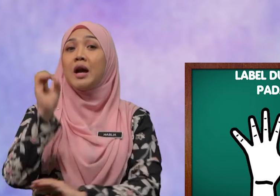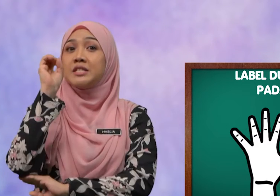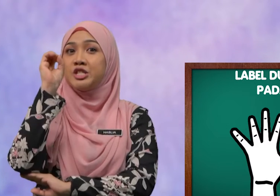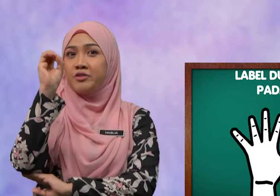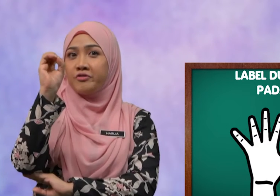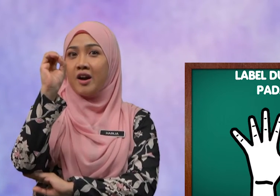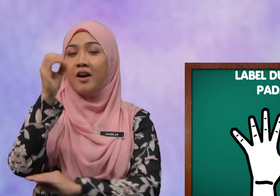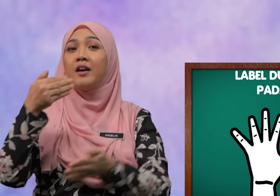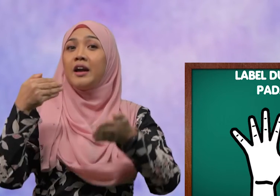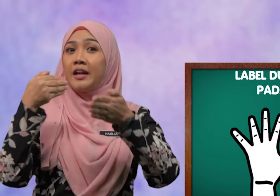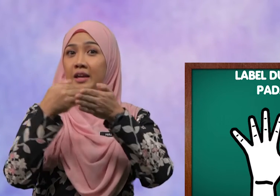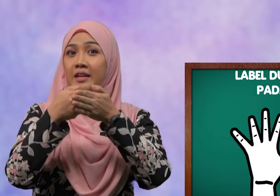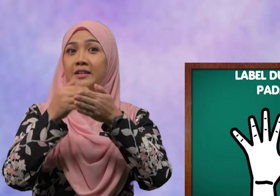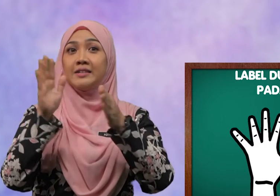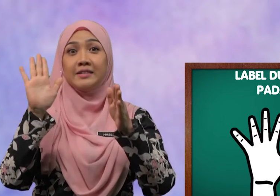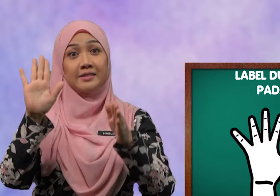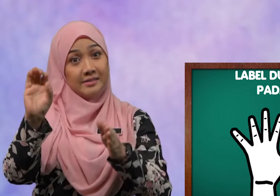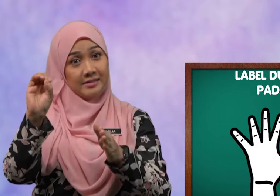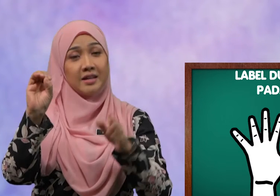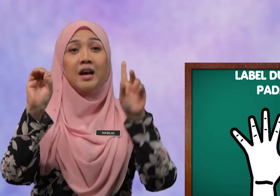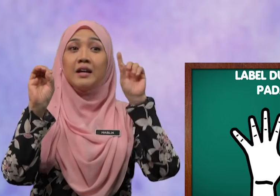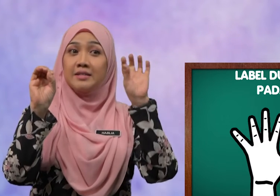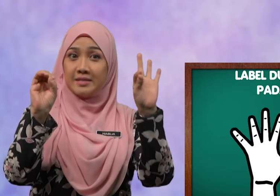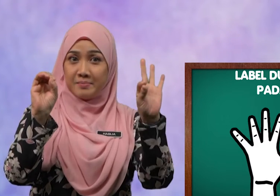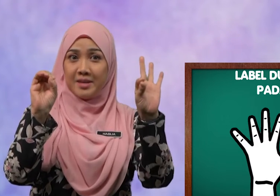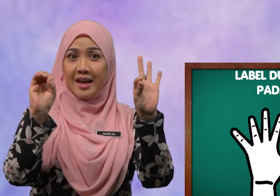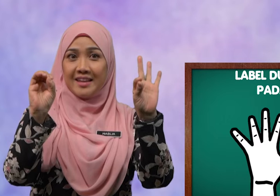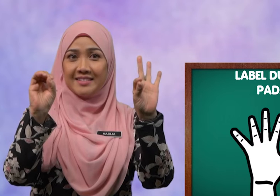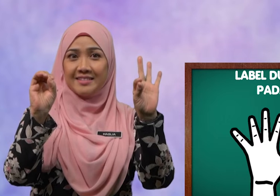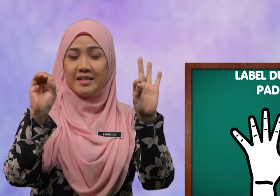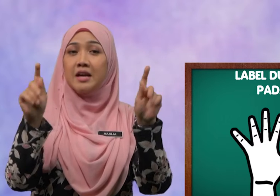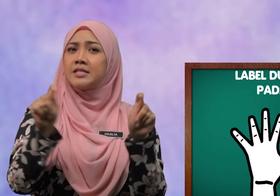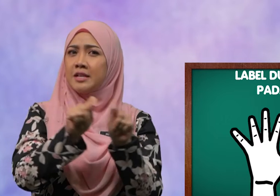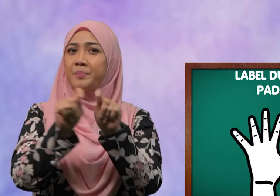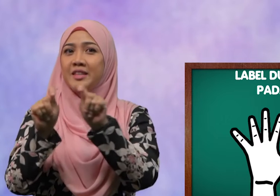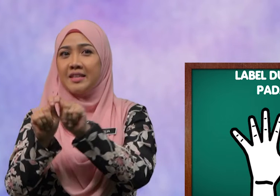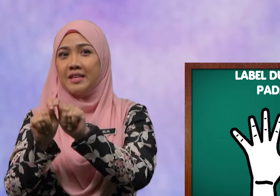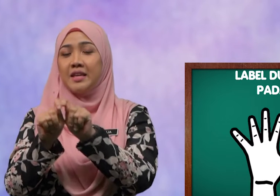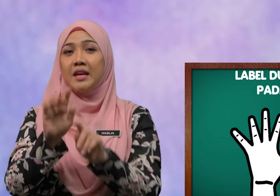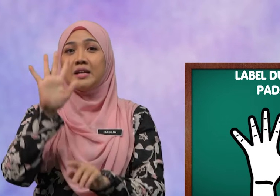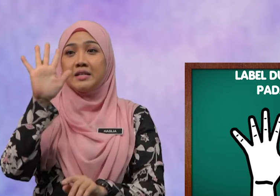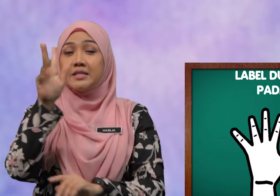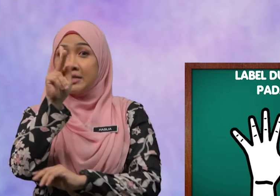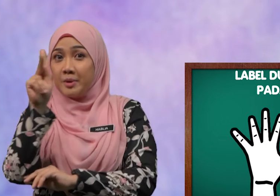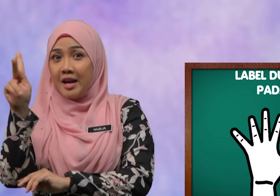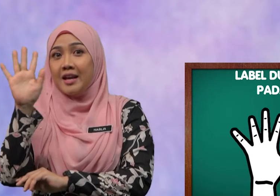sifar hingga 9 Seperti Sebelah